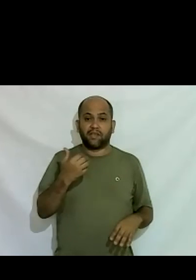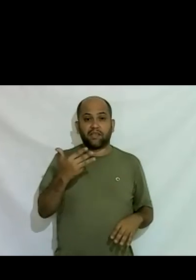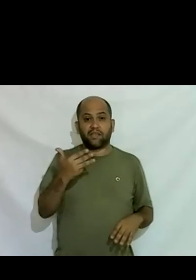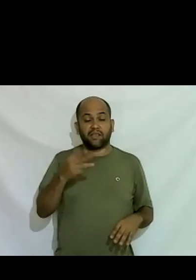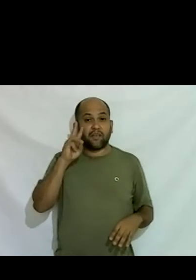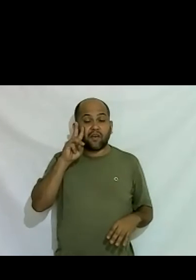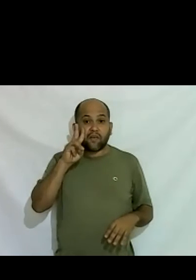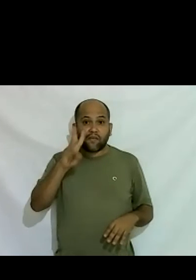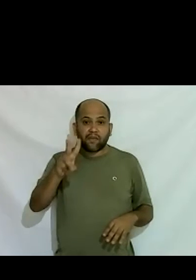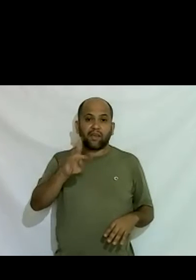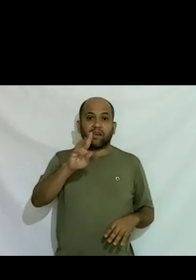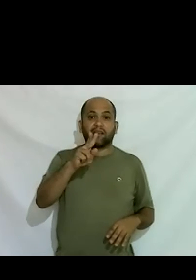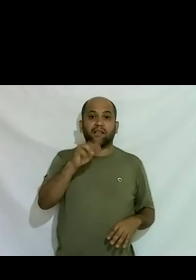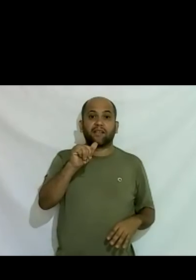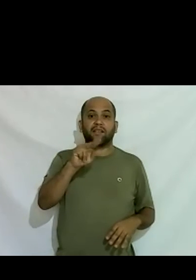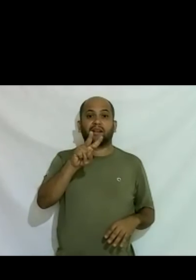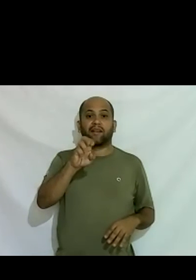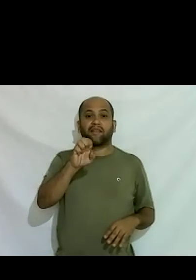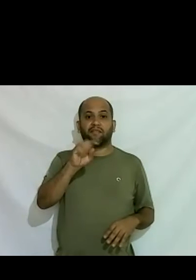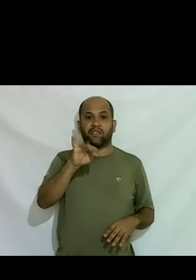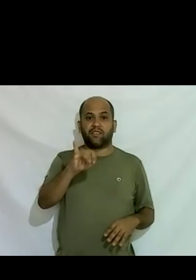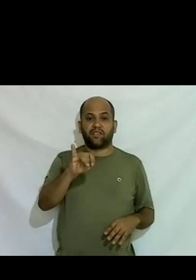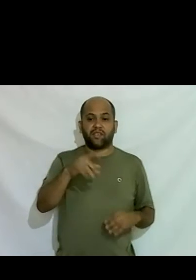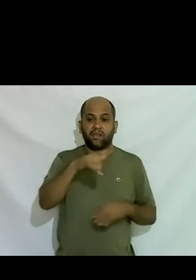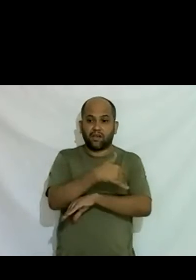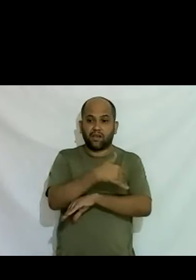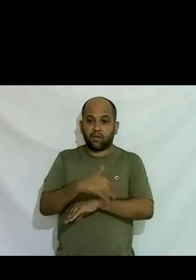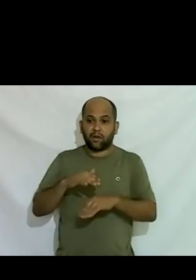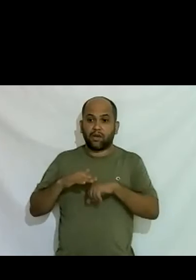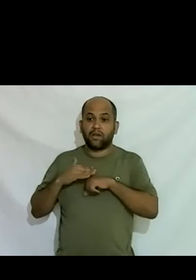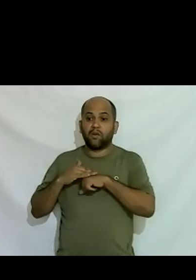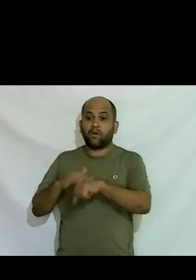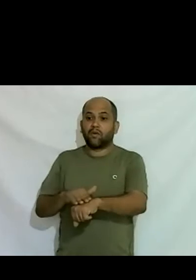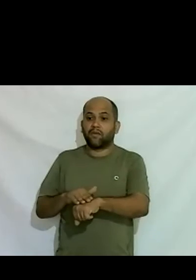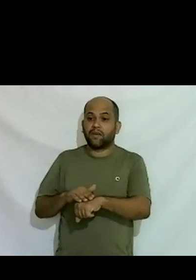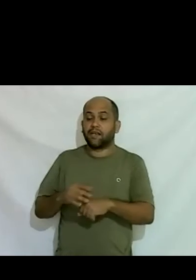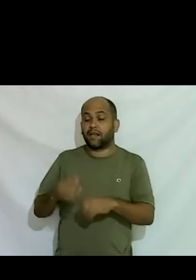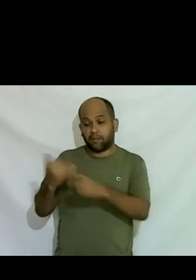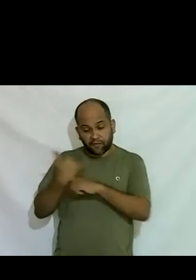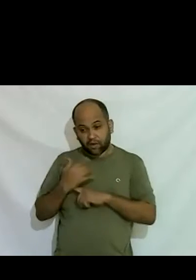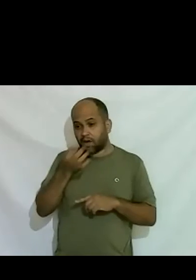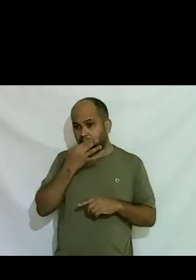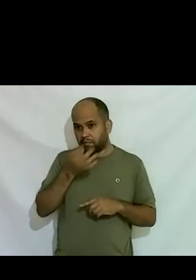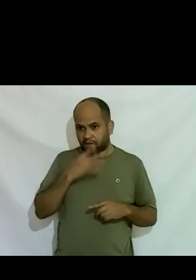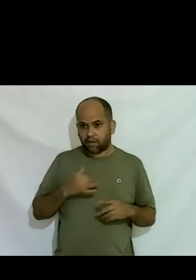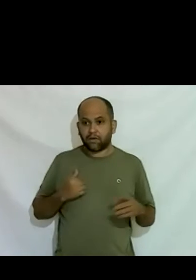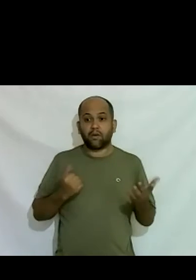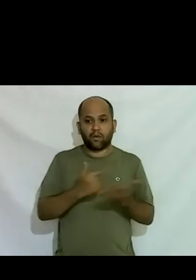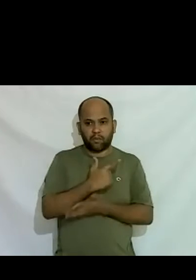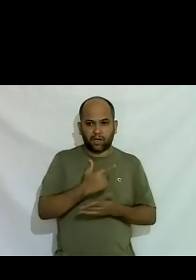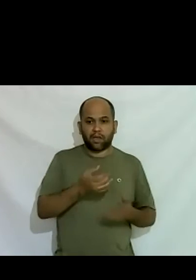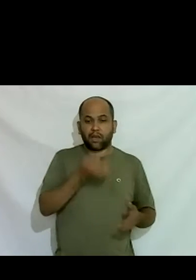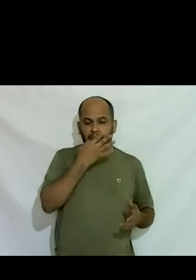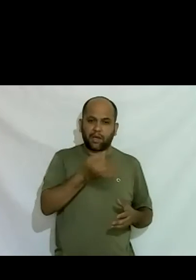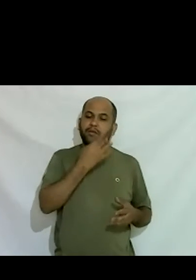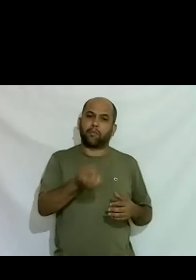rua fui conversar com ela ela me disse o que ela tomava eu fui na farmácia comprei piloto anticoncepcional comecei